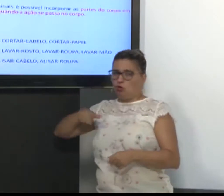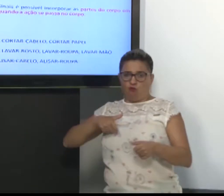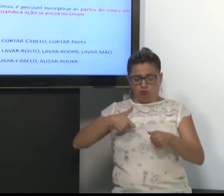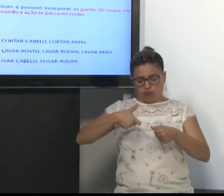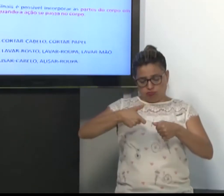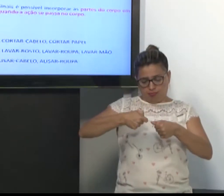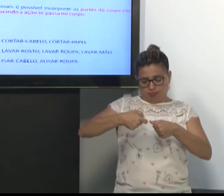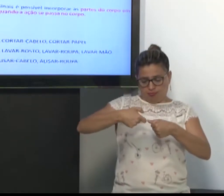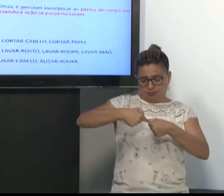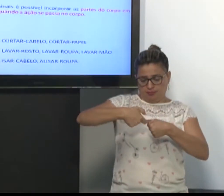exemplo.